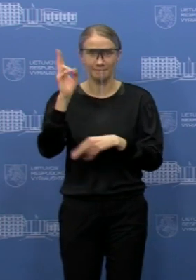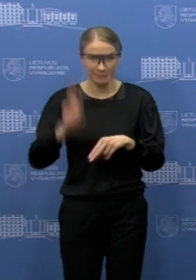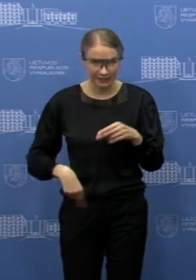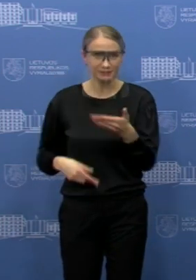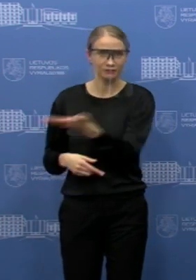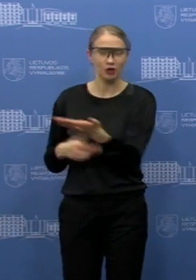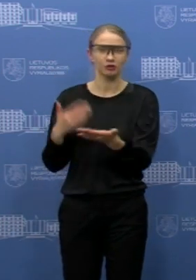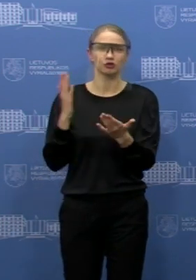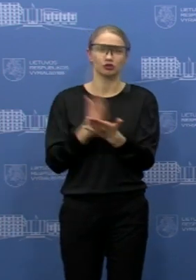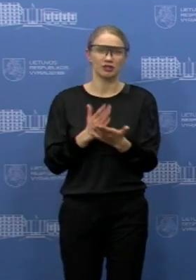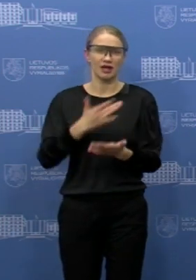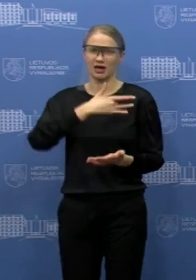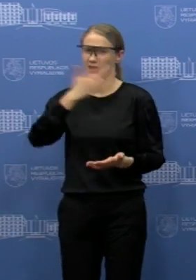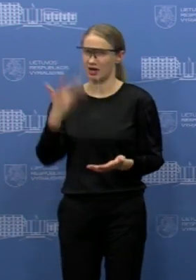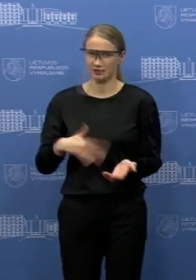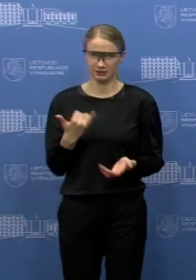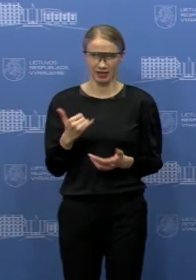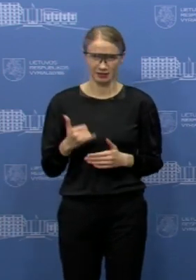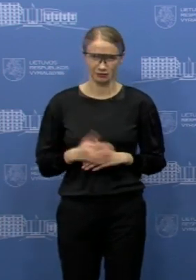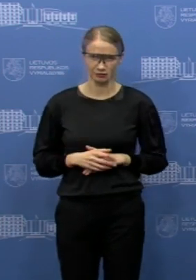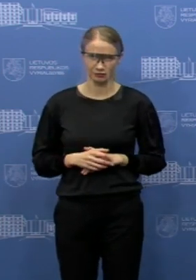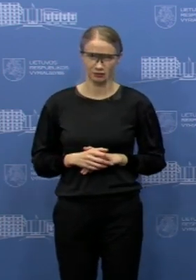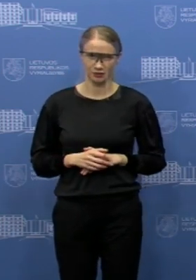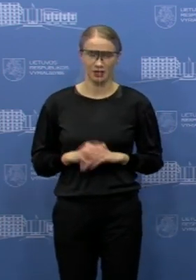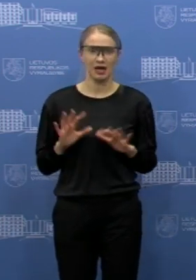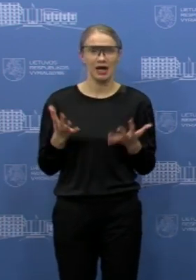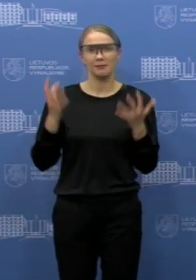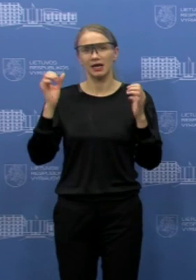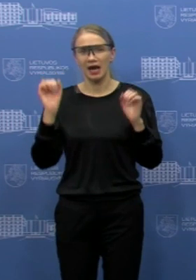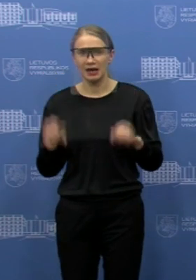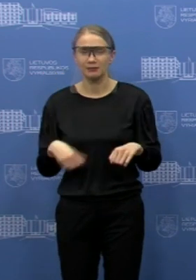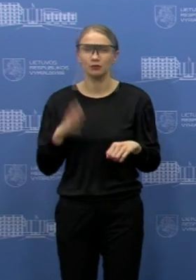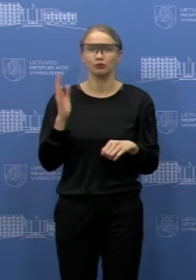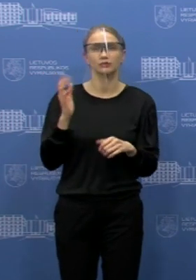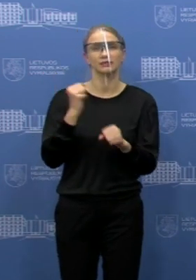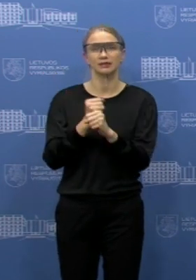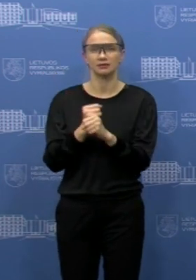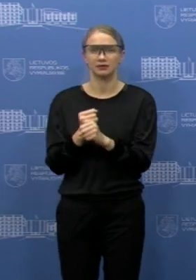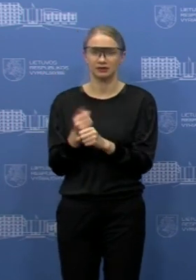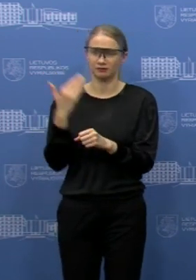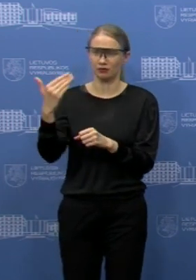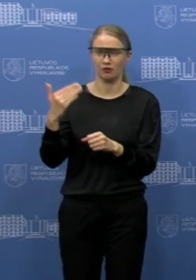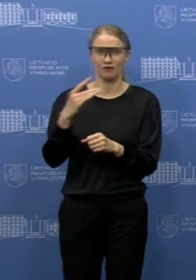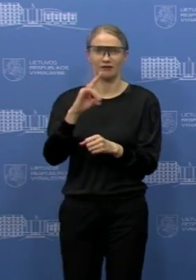yra labai griežtos sąlygos iškeltos, kaip galima būtų dirbti su tokiais vaikais.